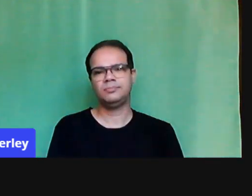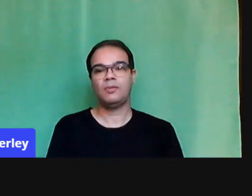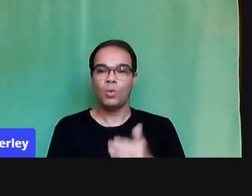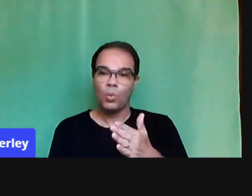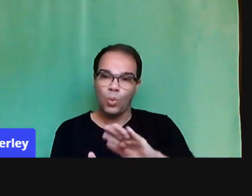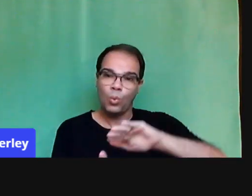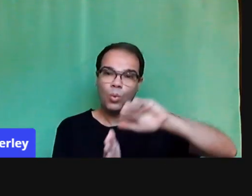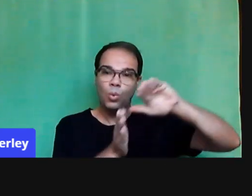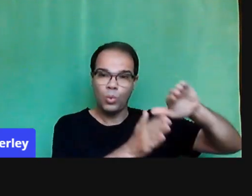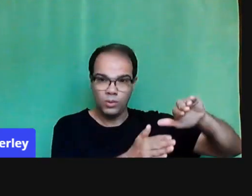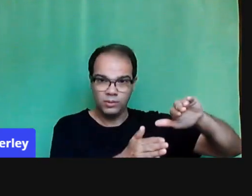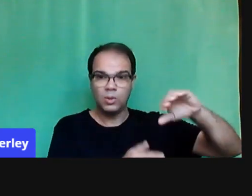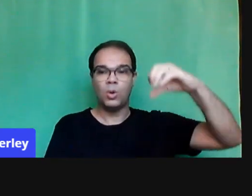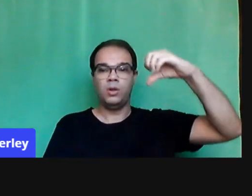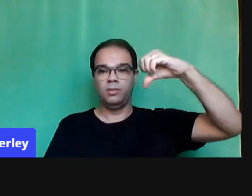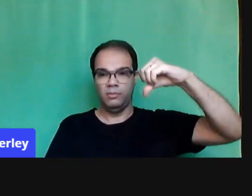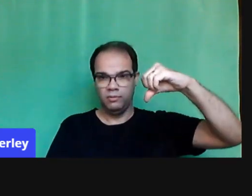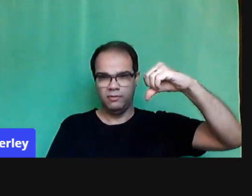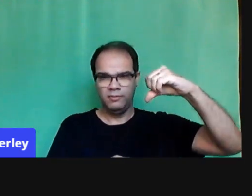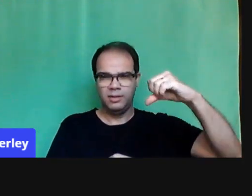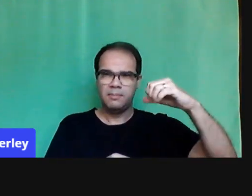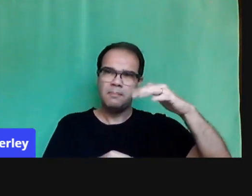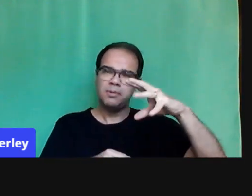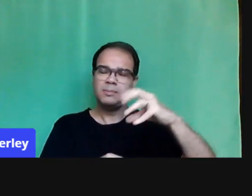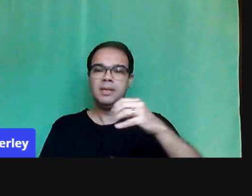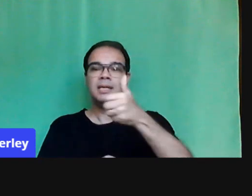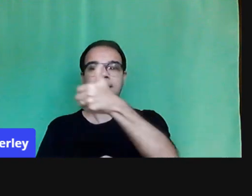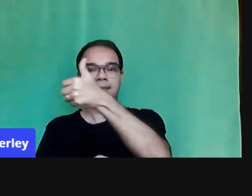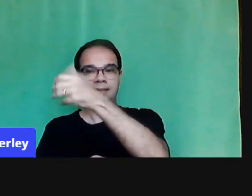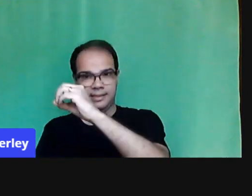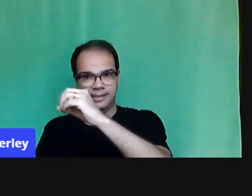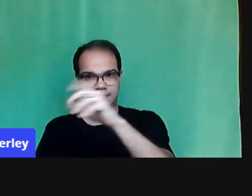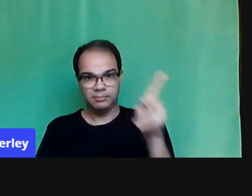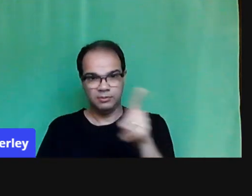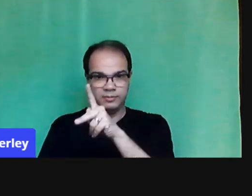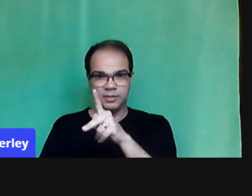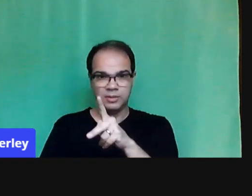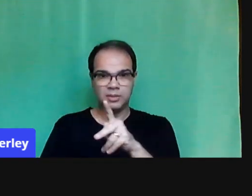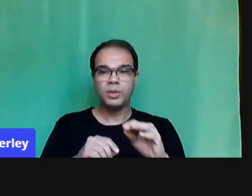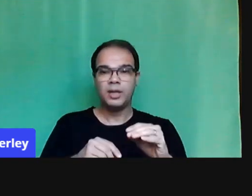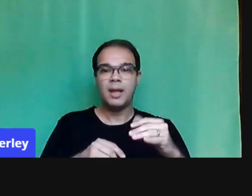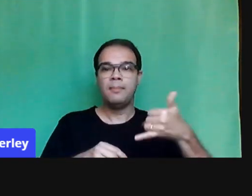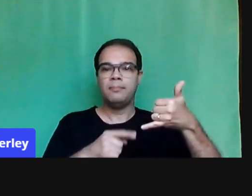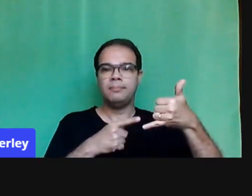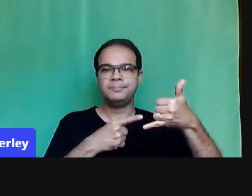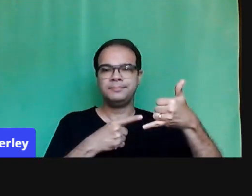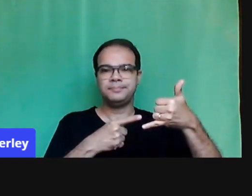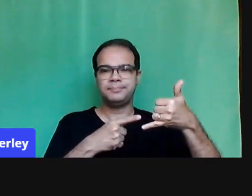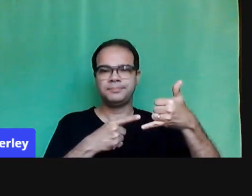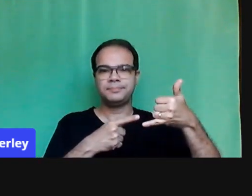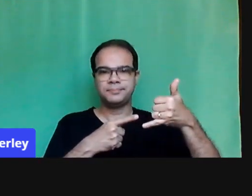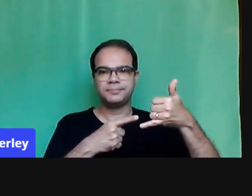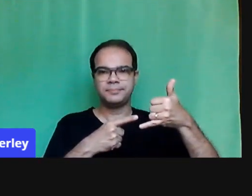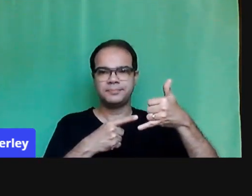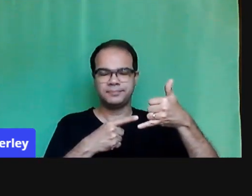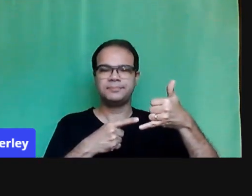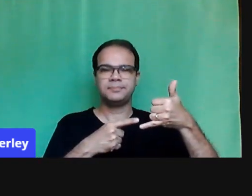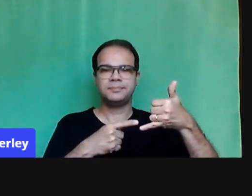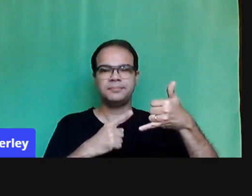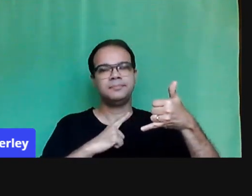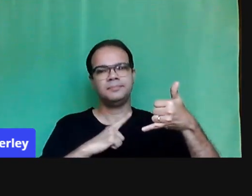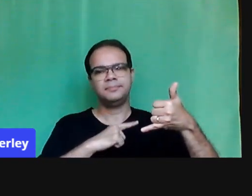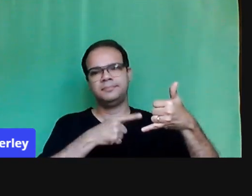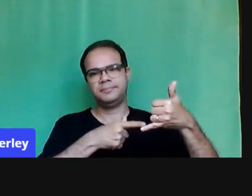utilizam o telefone celular para a realização das aulas à distância. Quer dizer, qual o equipamento que tem sido